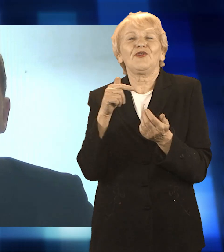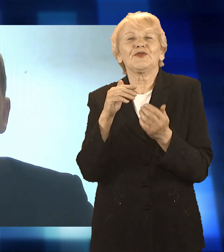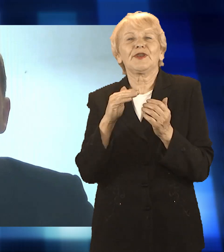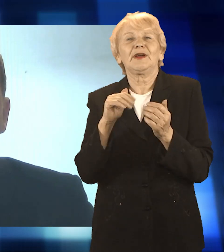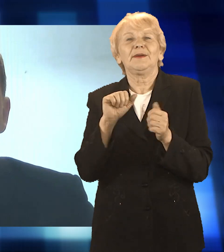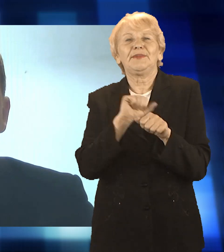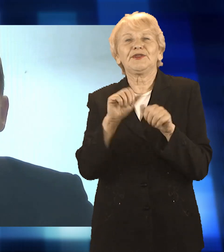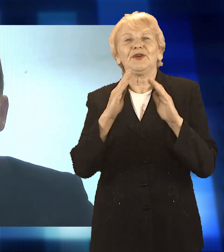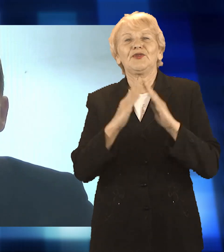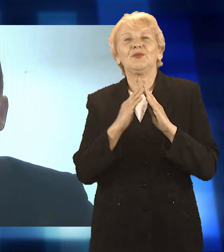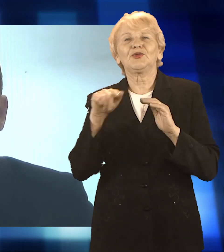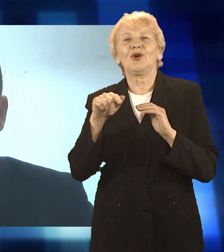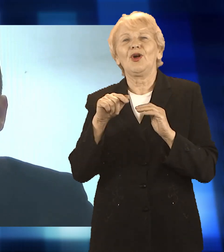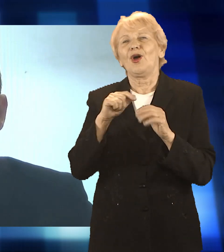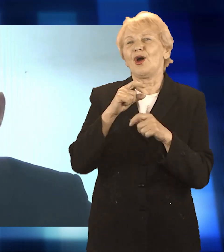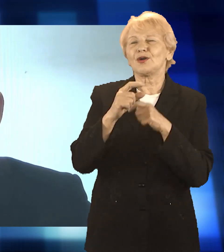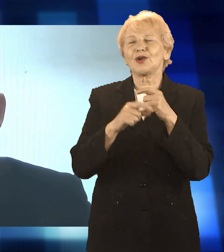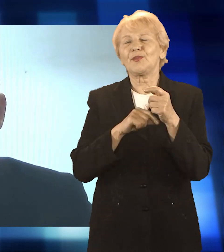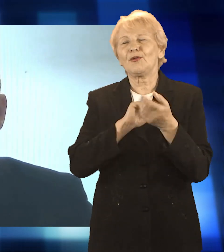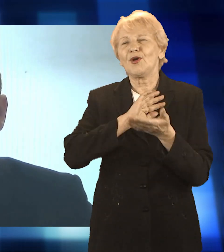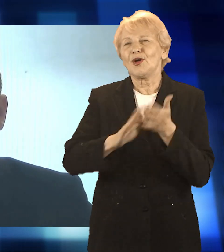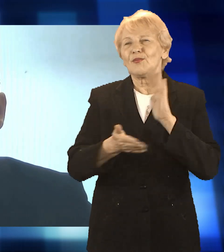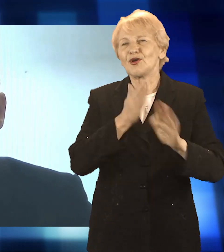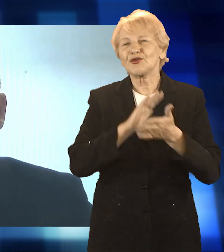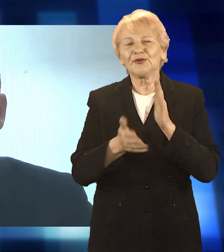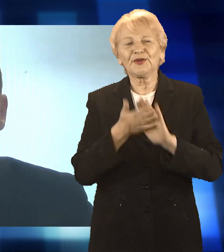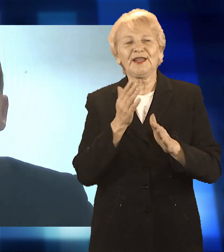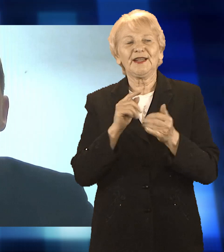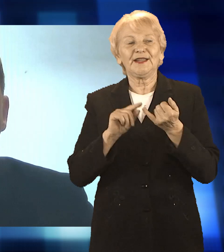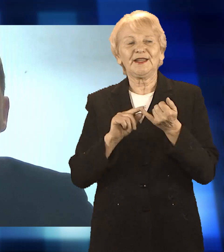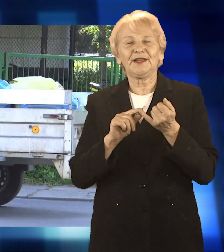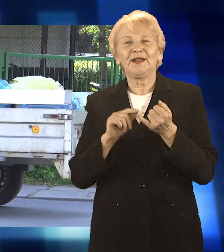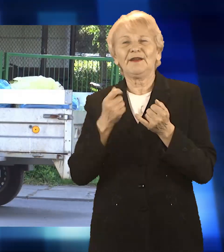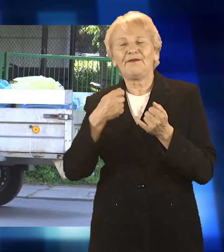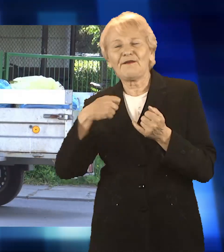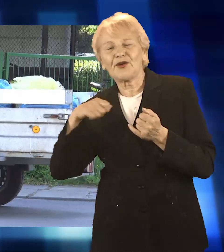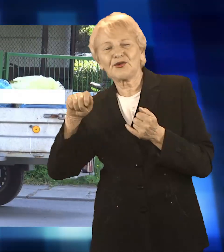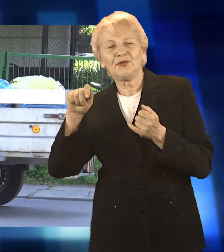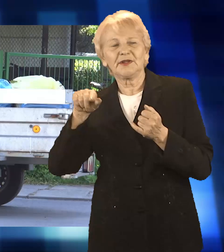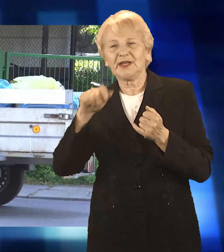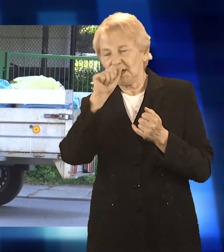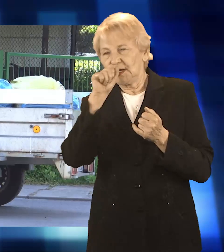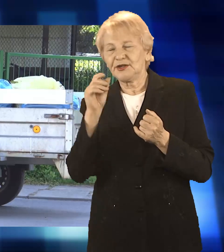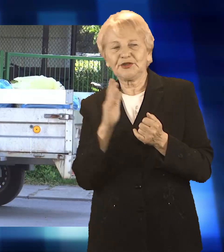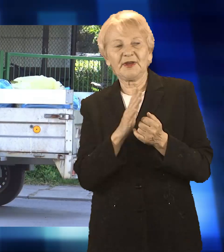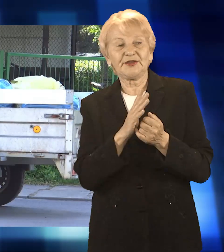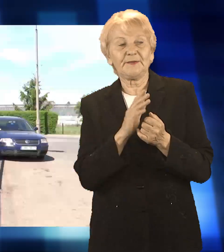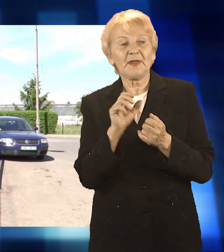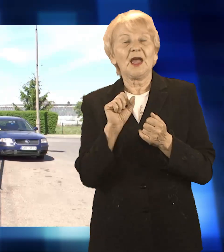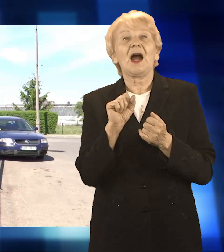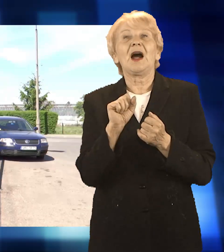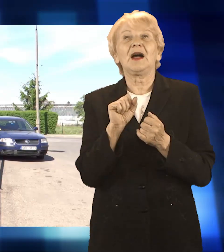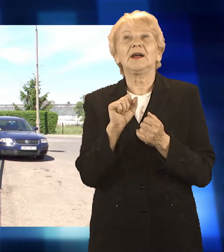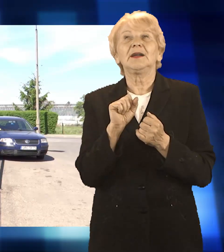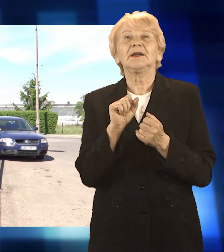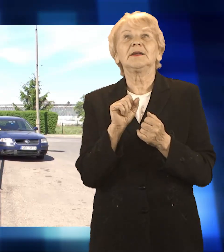a więc tutaj ta skala ilość odwiedzających nas jest naprawdę dużo większa, a pewne warunki, które trzeba spełnić, żeby